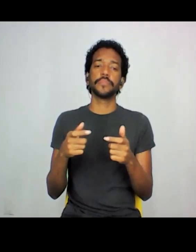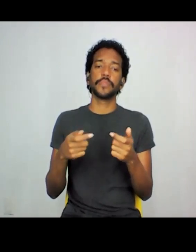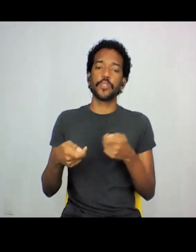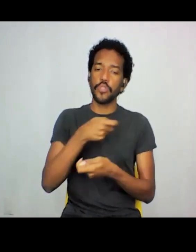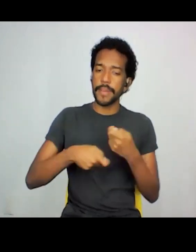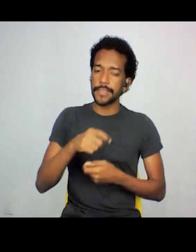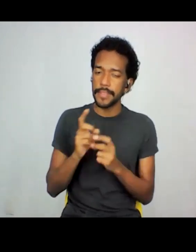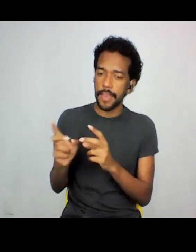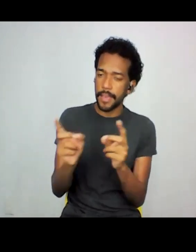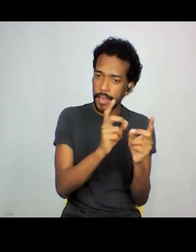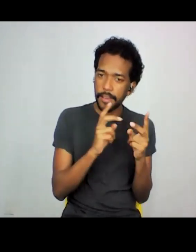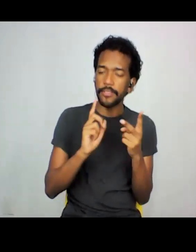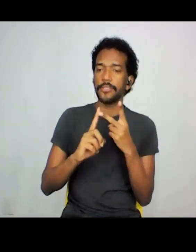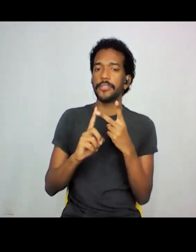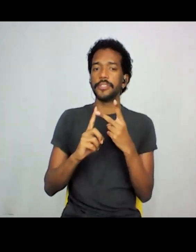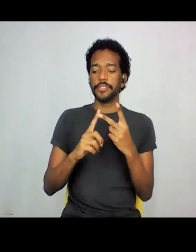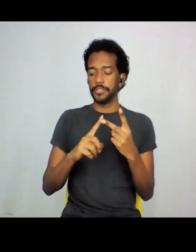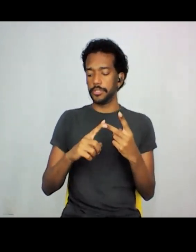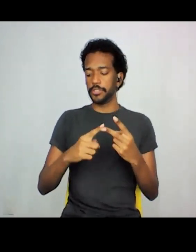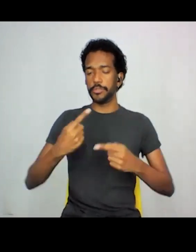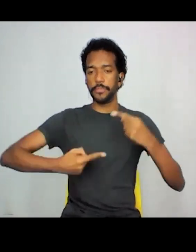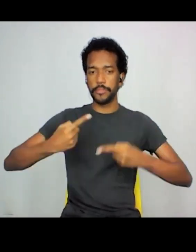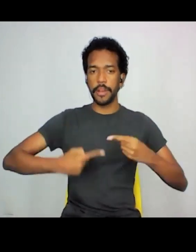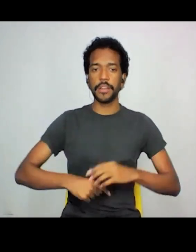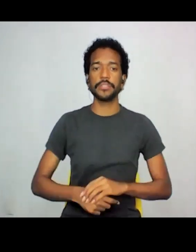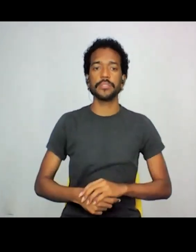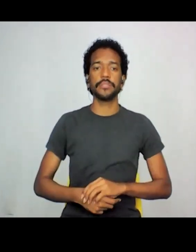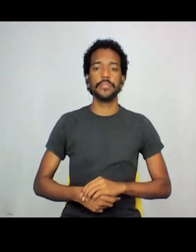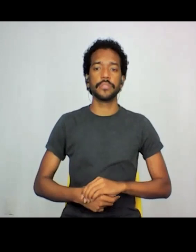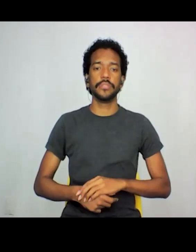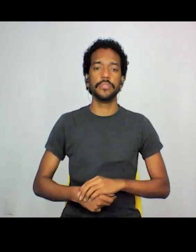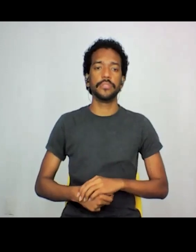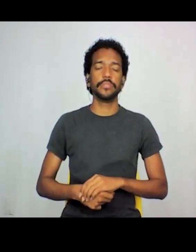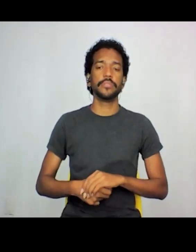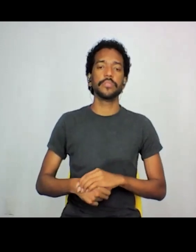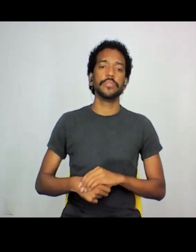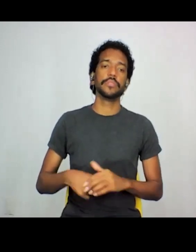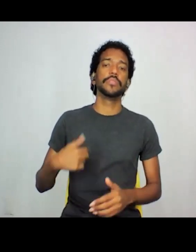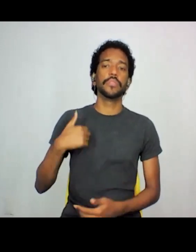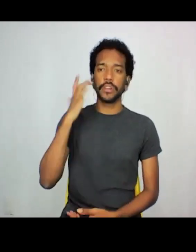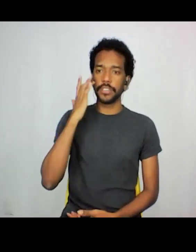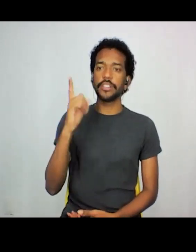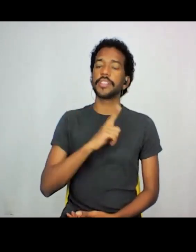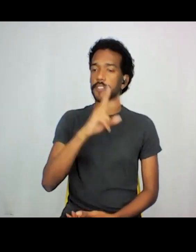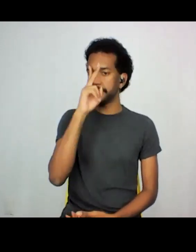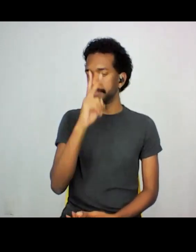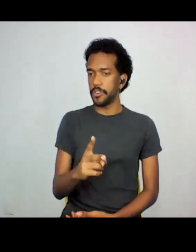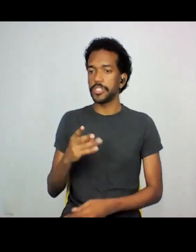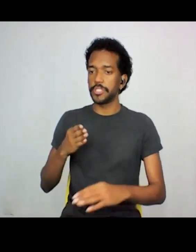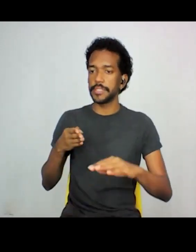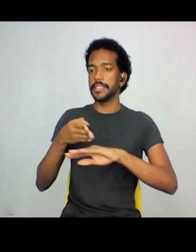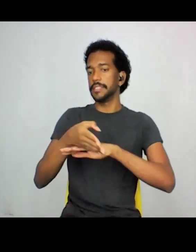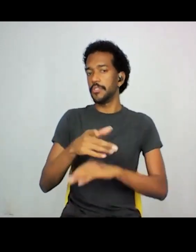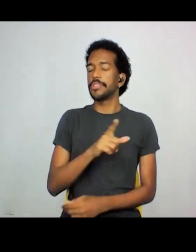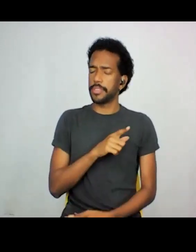no mundo pós-guerra, enfim, que eu acho que, então, acho que tem uma forte inserção, tem uma certa inserção, mas